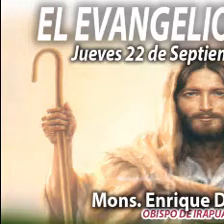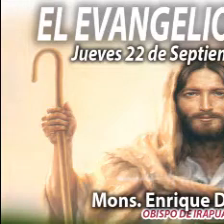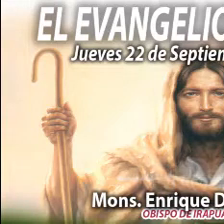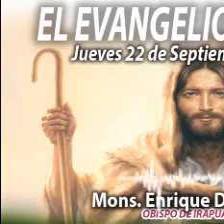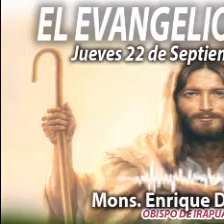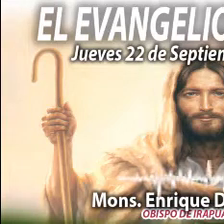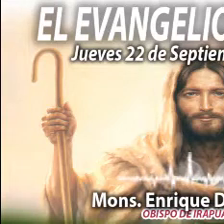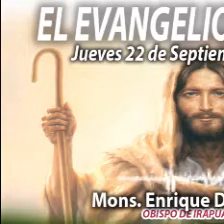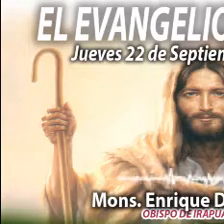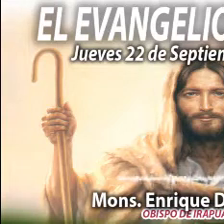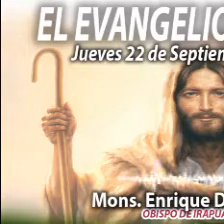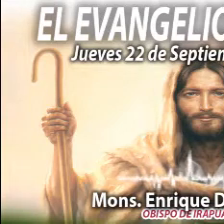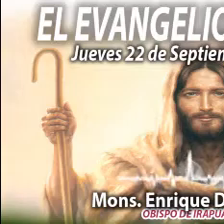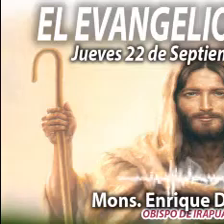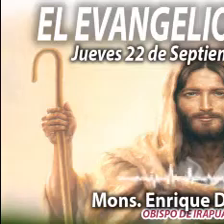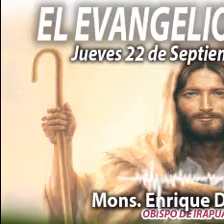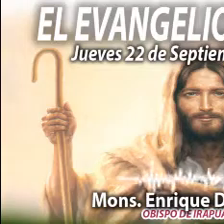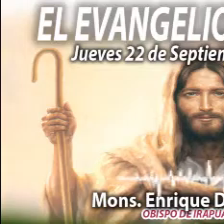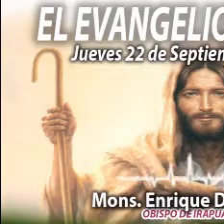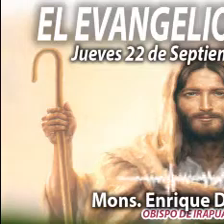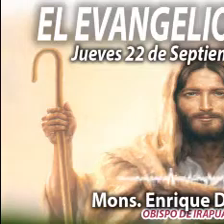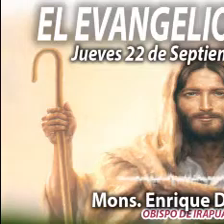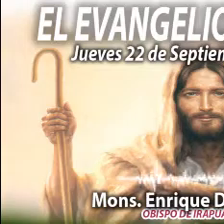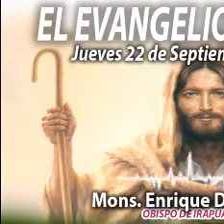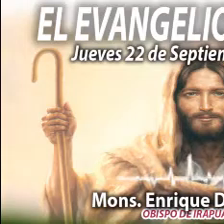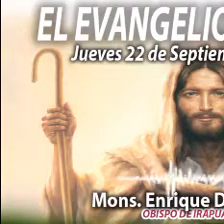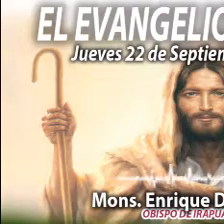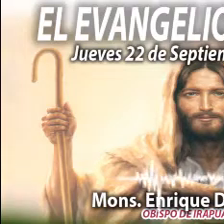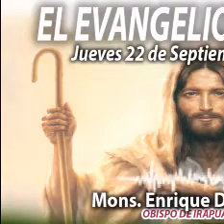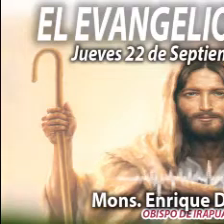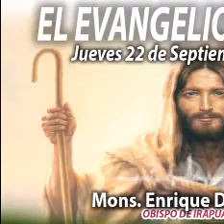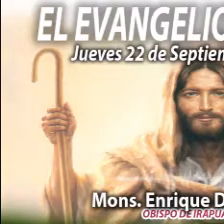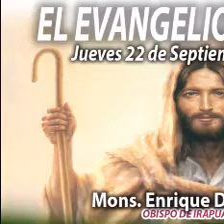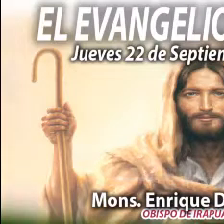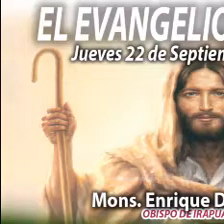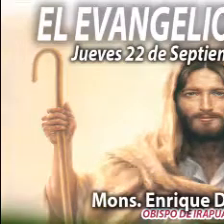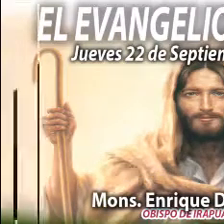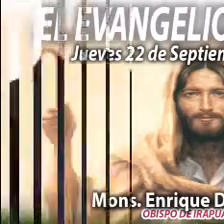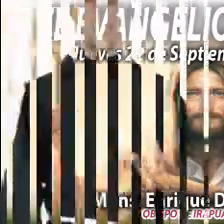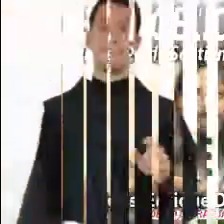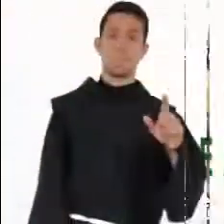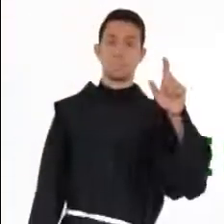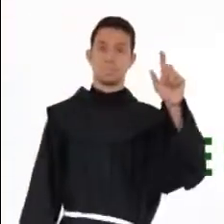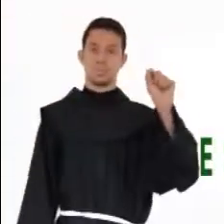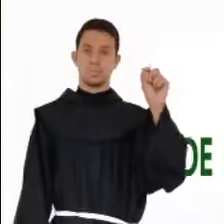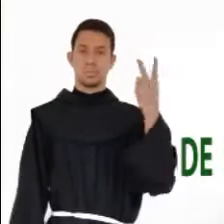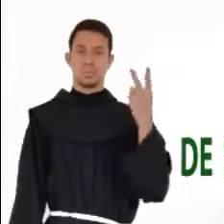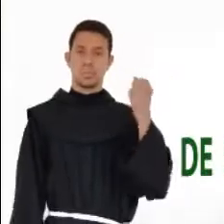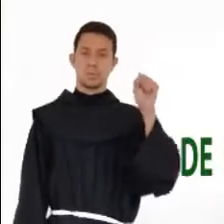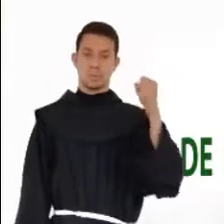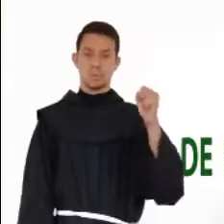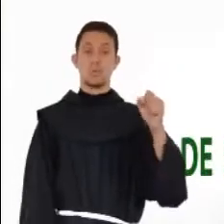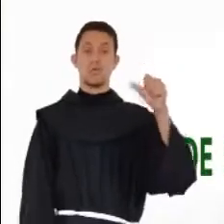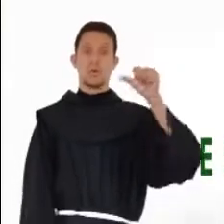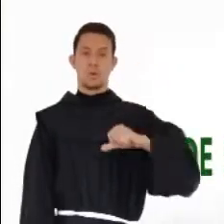Alimentame, sálame, acompáñame. El 22